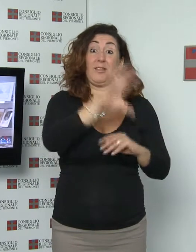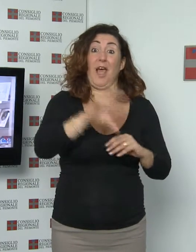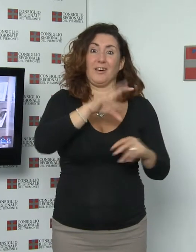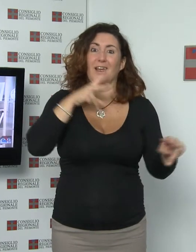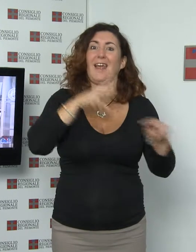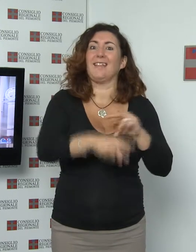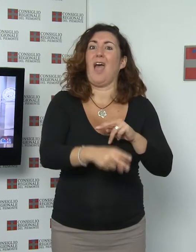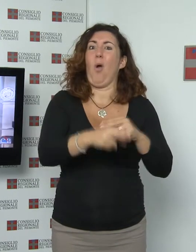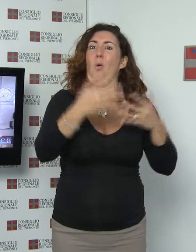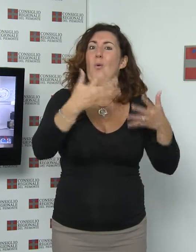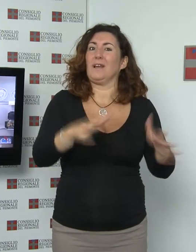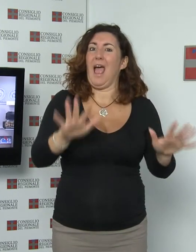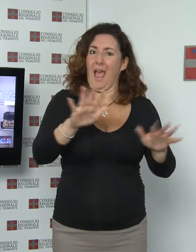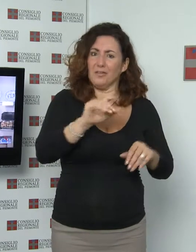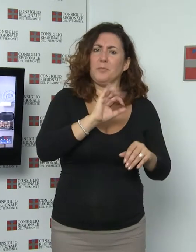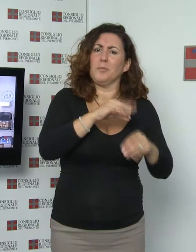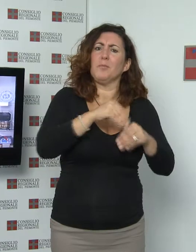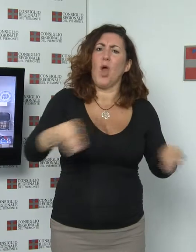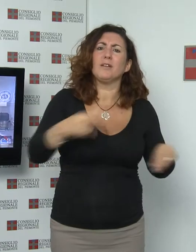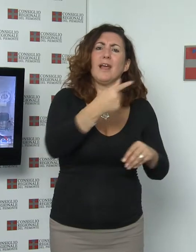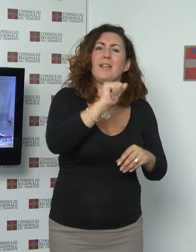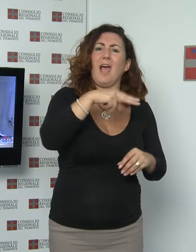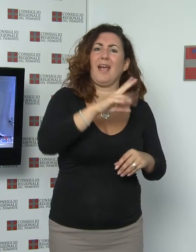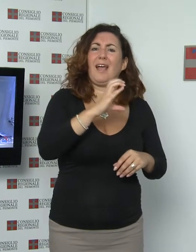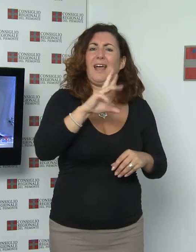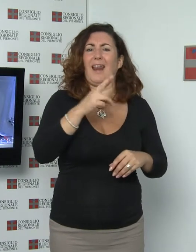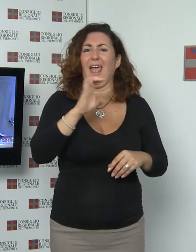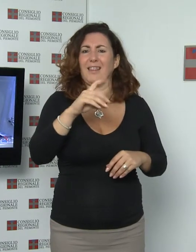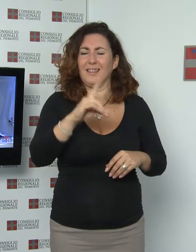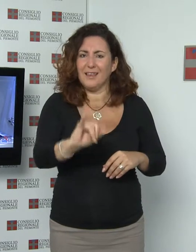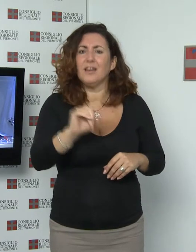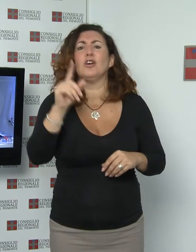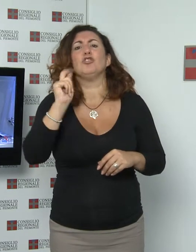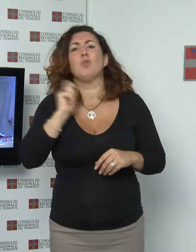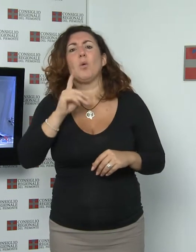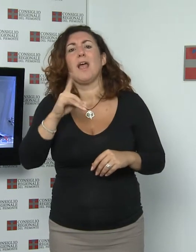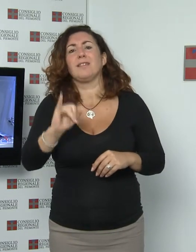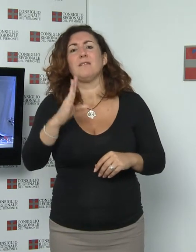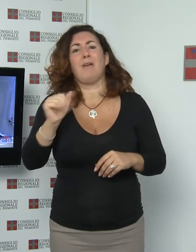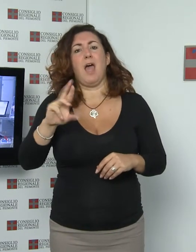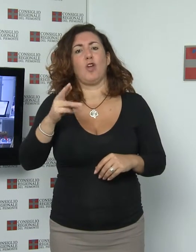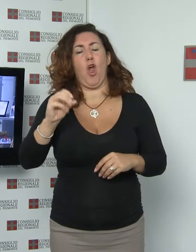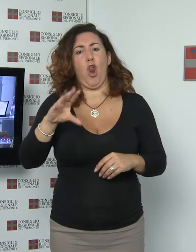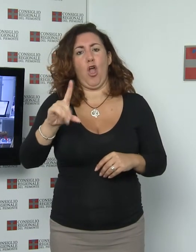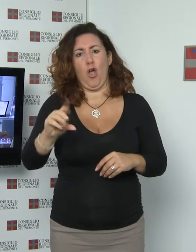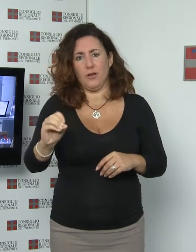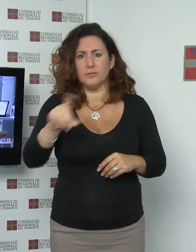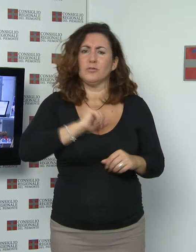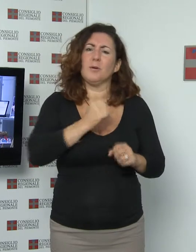Tancredi e Giulia di Barolo Riforme, cultura e beneficenze nel Piemonte del primo ottocento. La rassegna visibile fino al 15